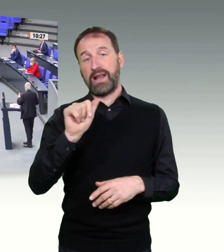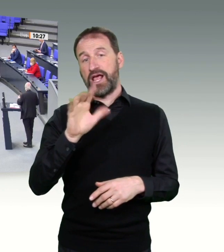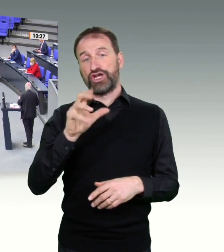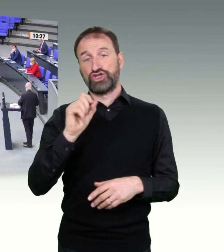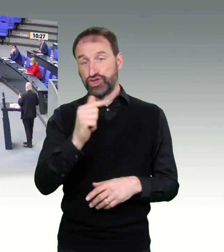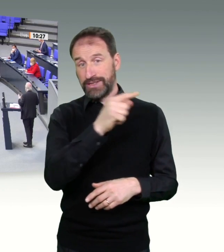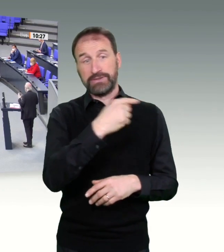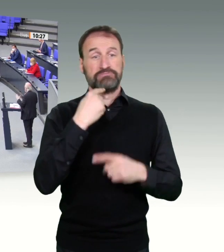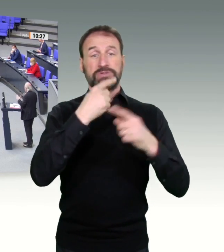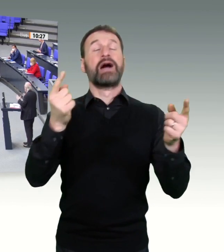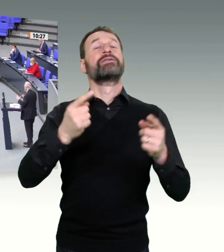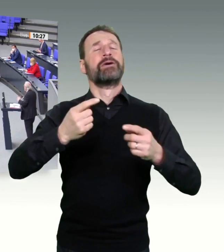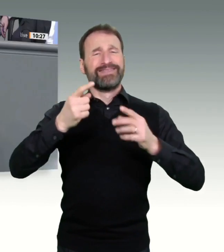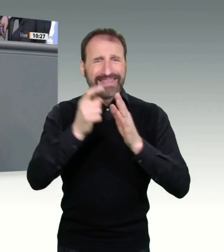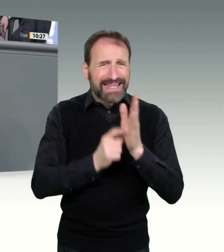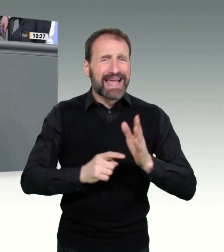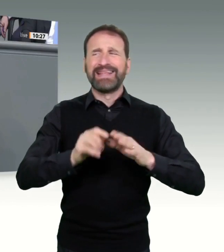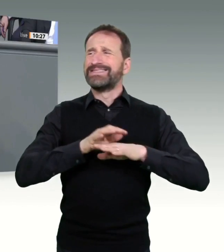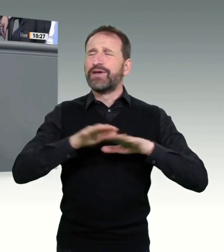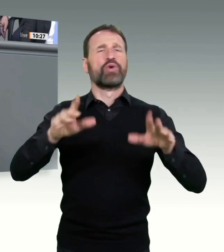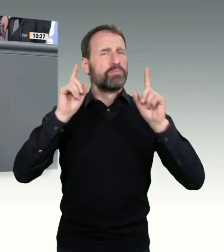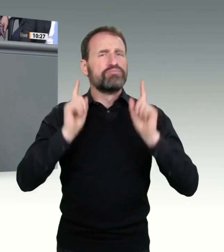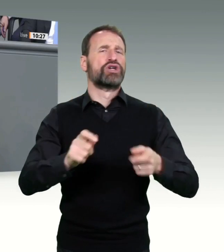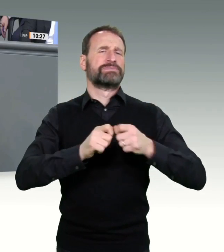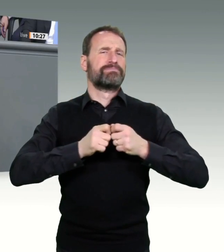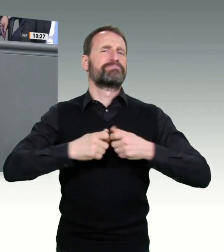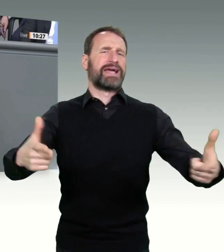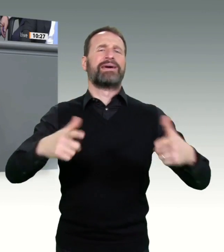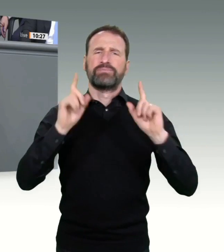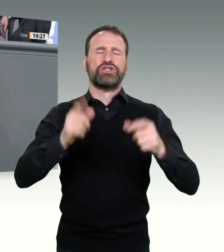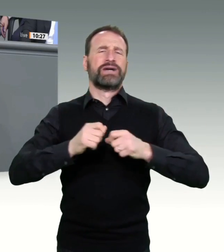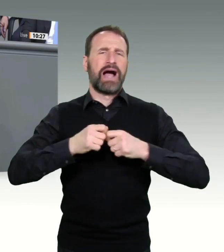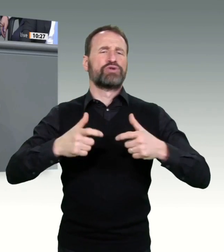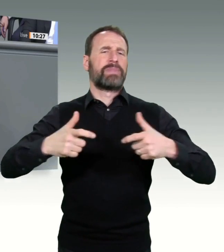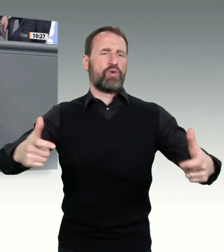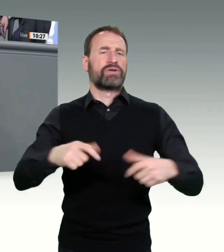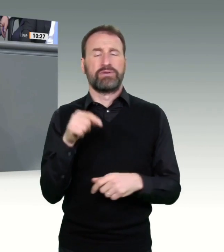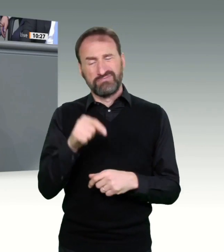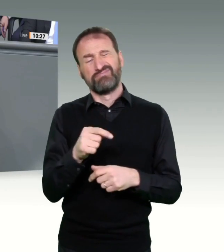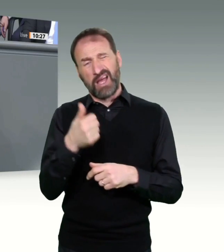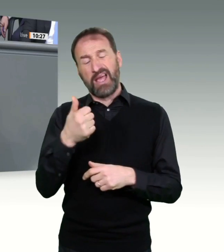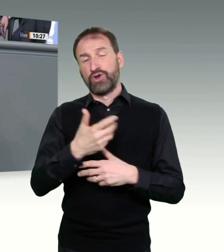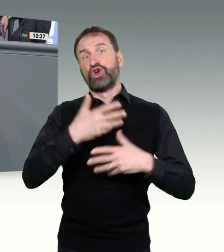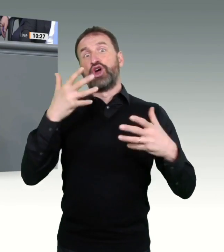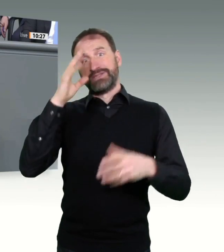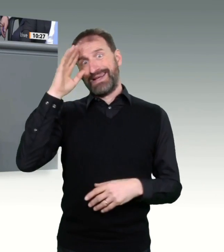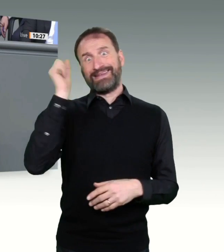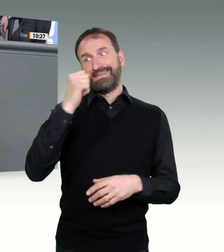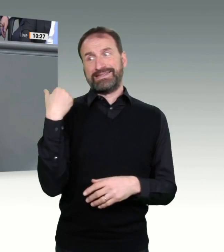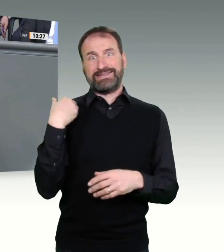Erkenntnissen der Pandemie gehört, wie viele Schwächen wir immer noch im digitalen Bereich haben. Ich stimme Ihnen komplett